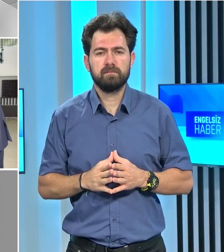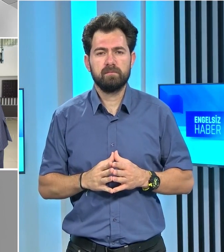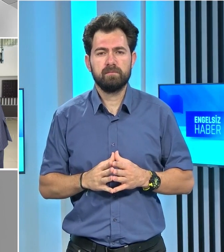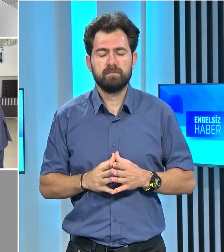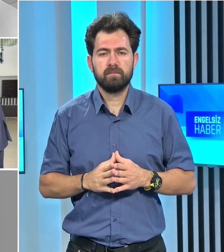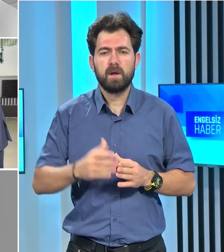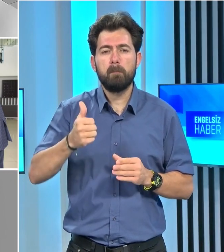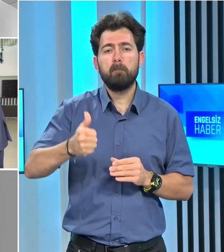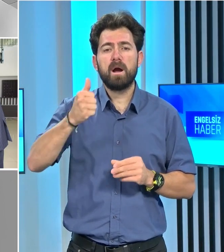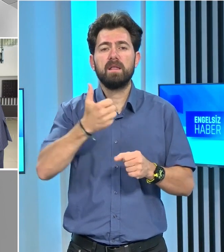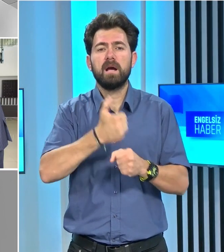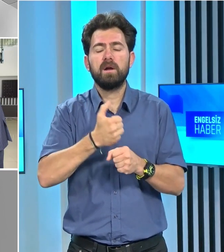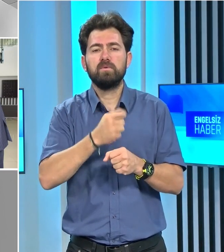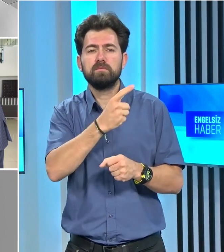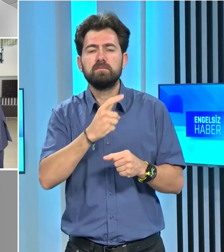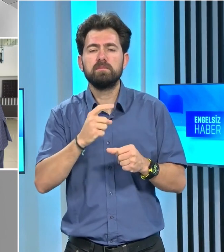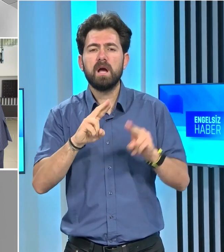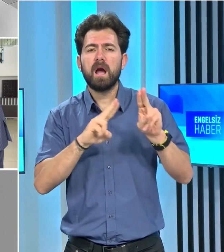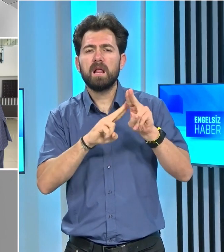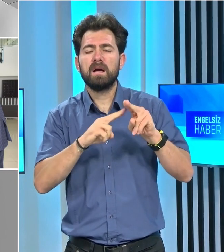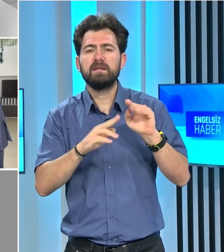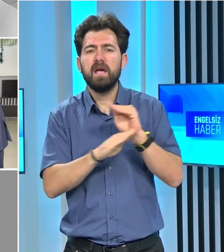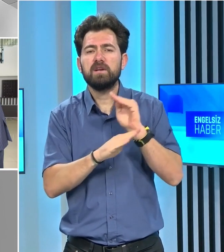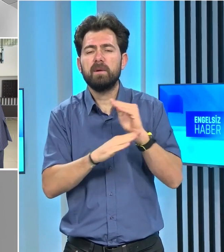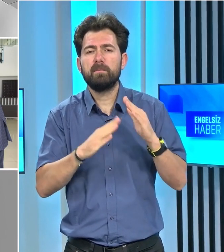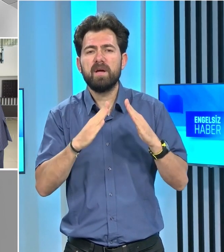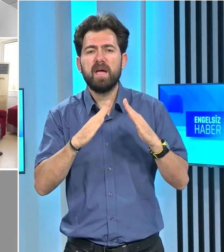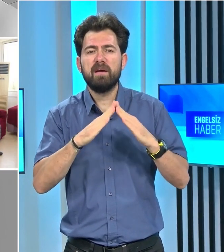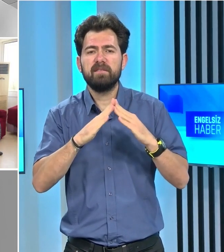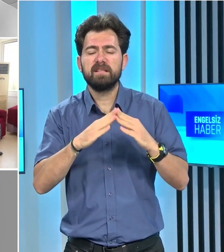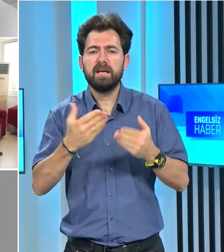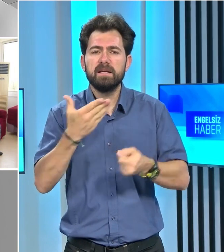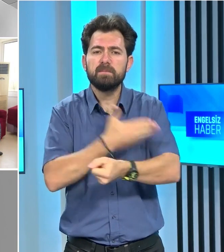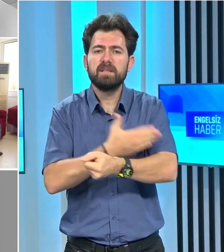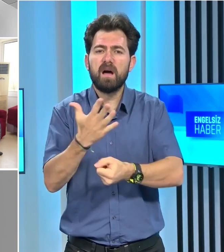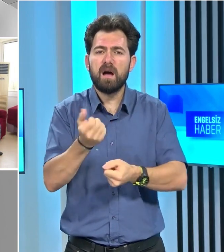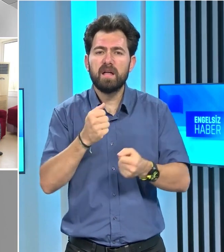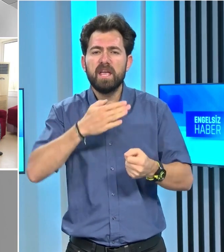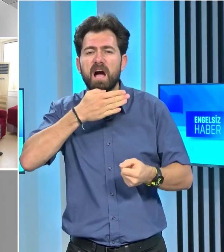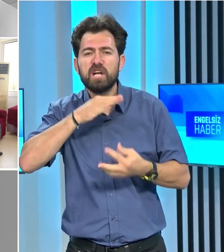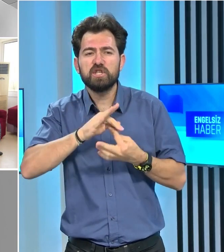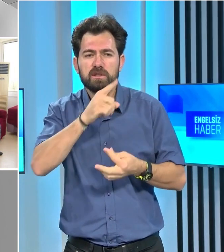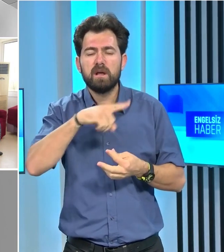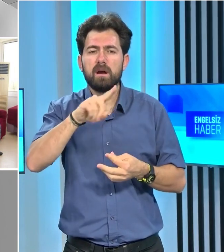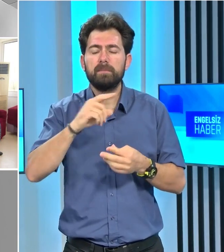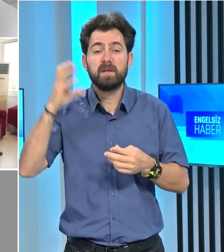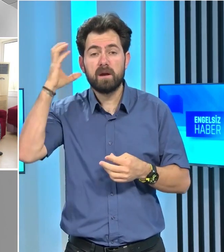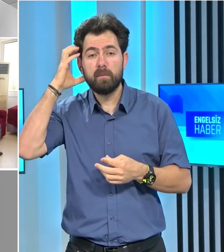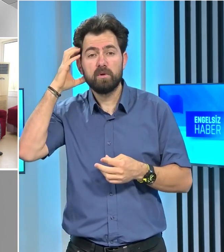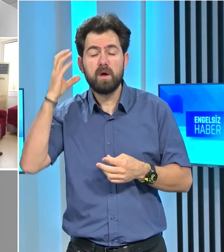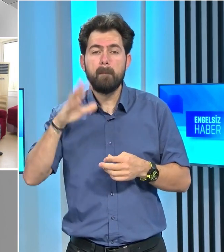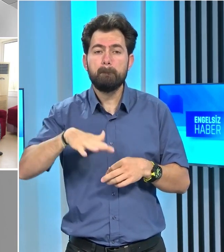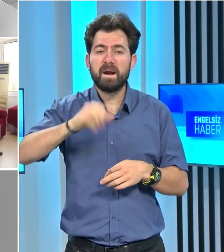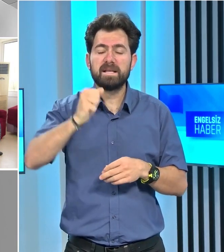Bakan Gardiyanoğlu, Kalkanlı Yaşam Evi'nde hizmet alan yaşlılarla Rehabilitasyon Merkezi'ne devam